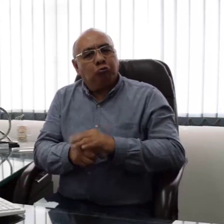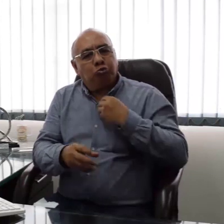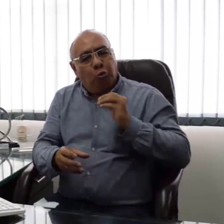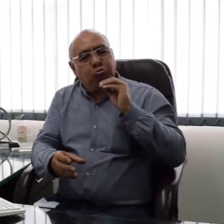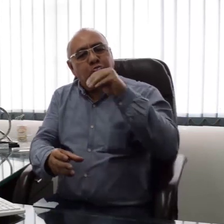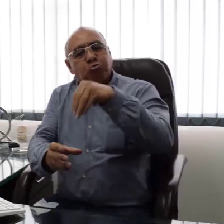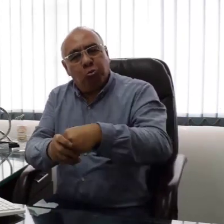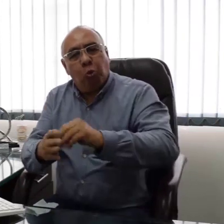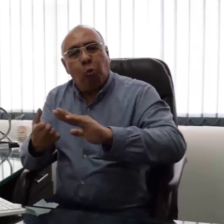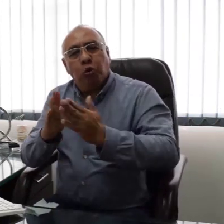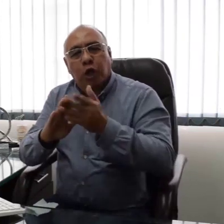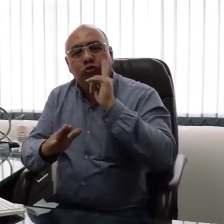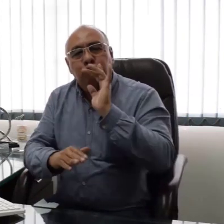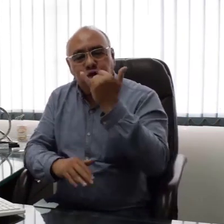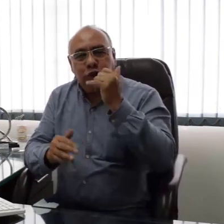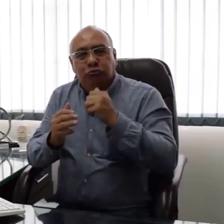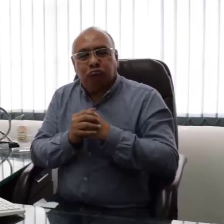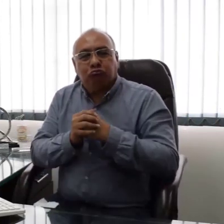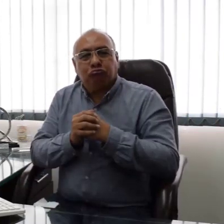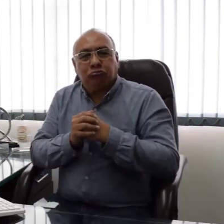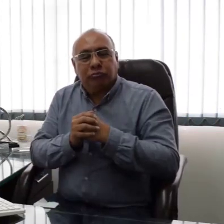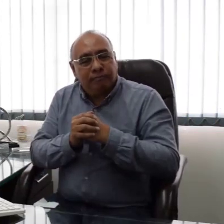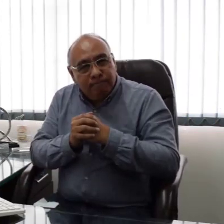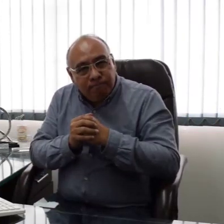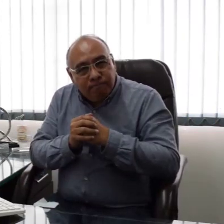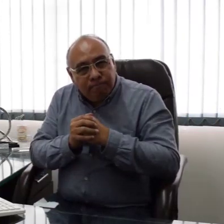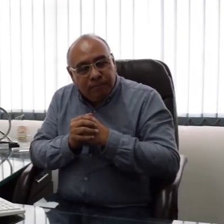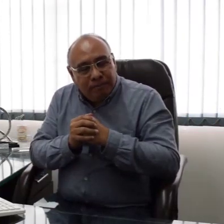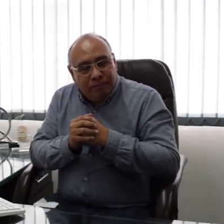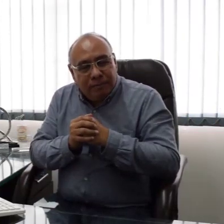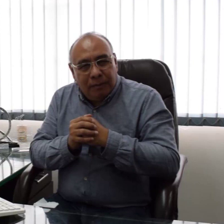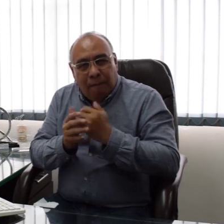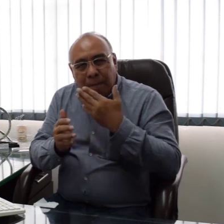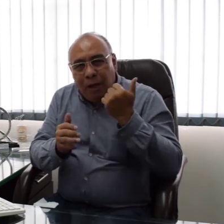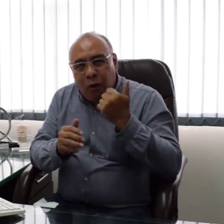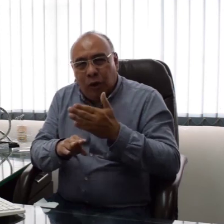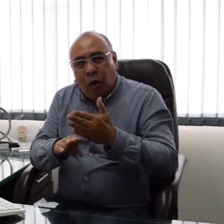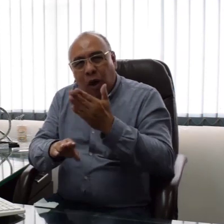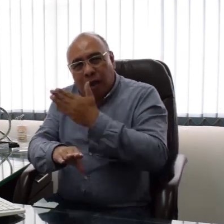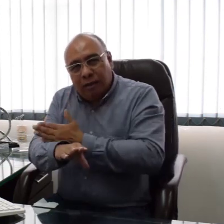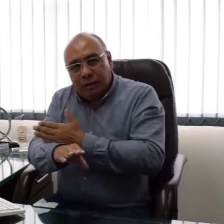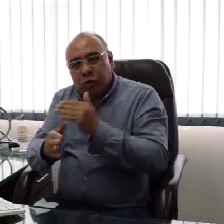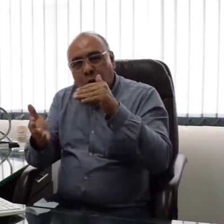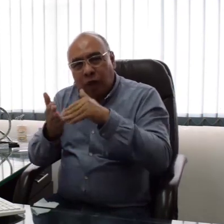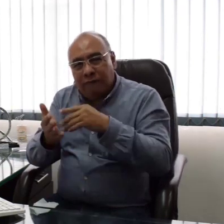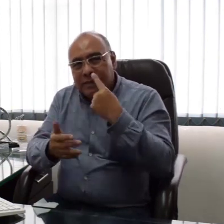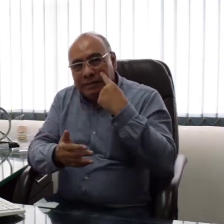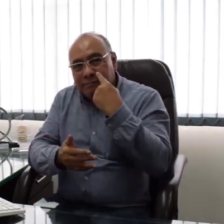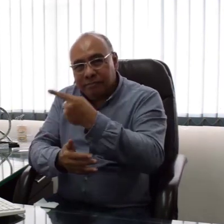Algunos de ellos sostienen la postura de que pertenecen a la comunidad sorda. ¿Será? Antes de afirmar esto, podemos revisar una